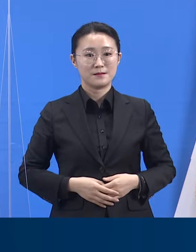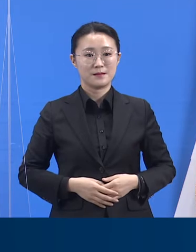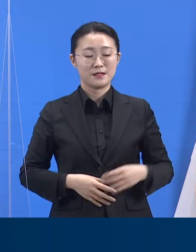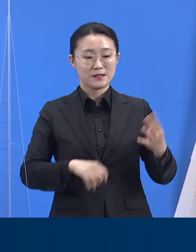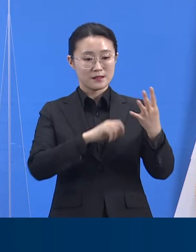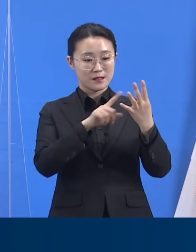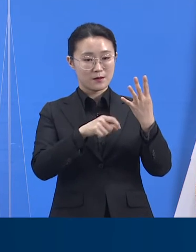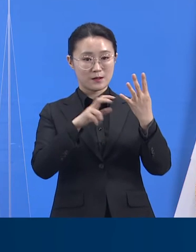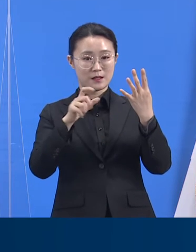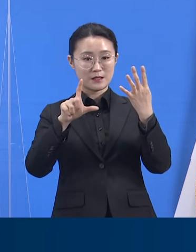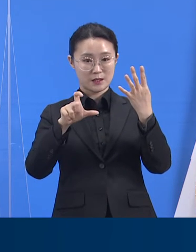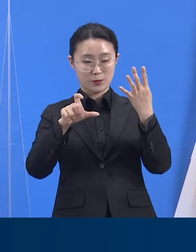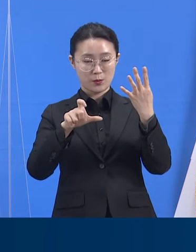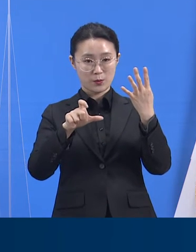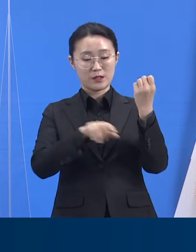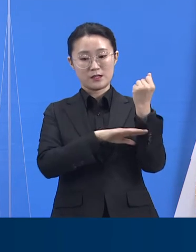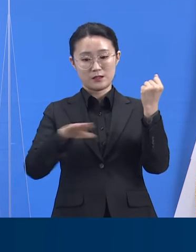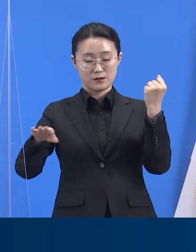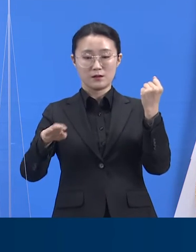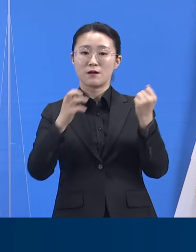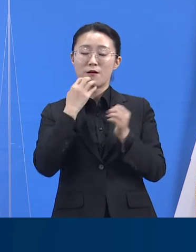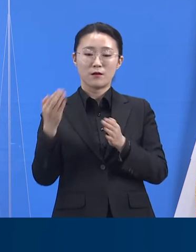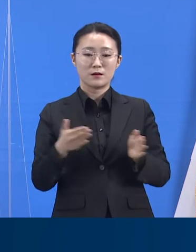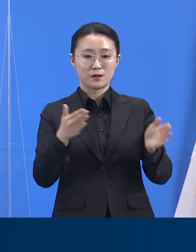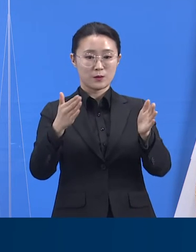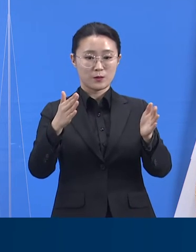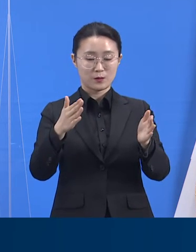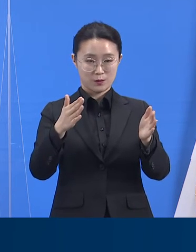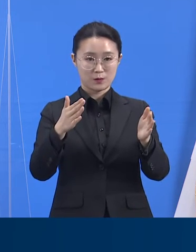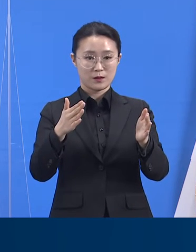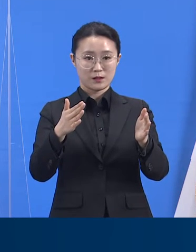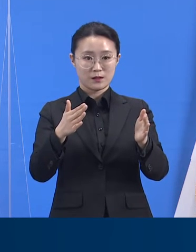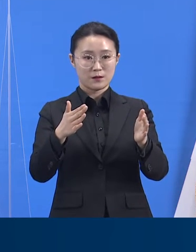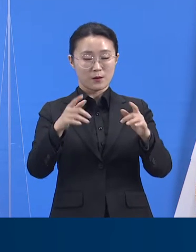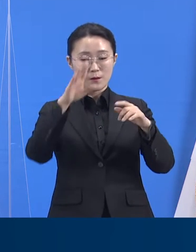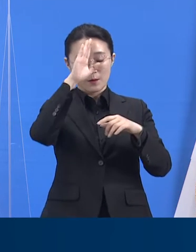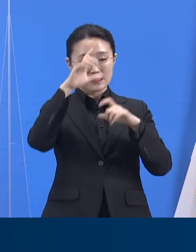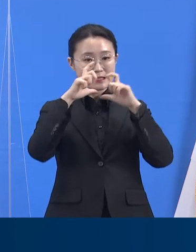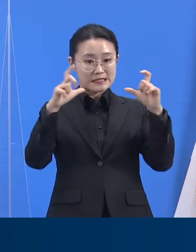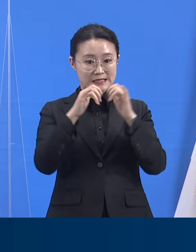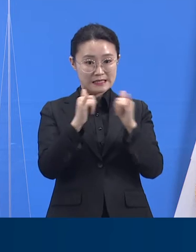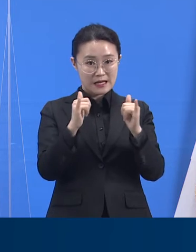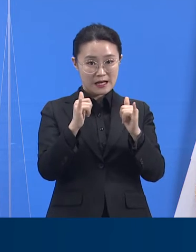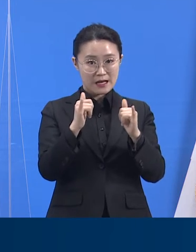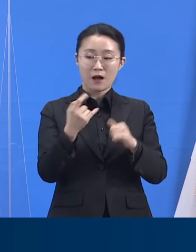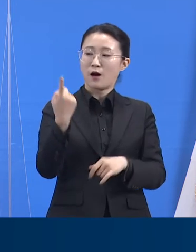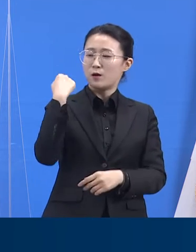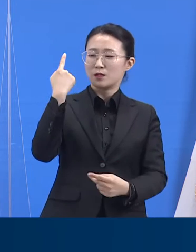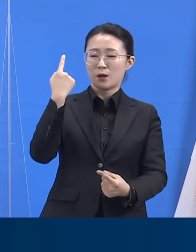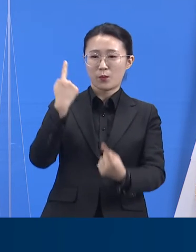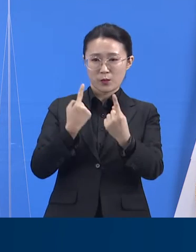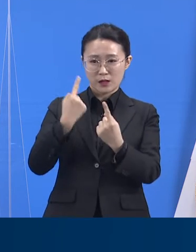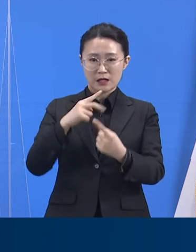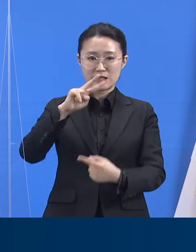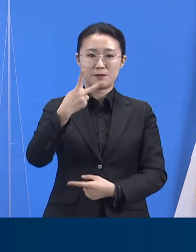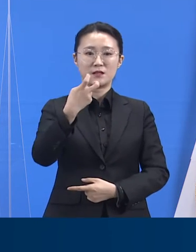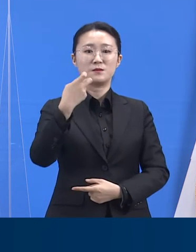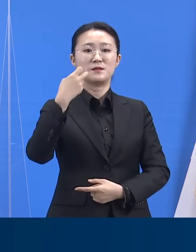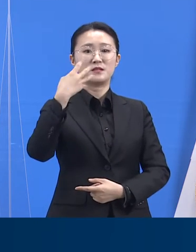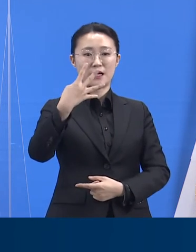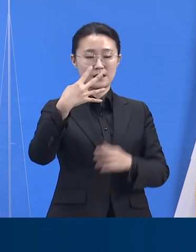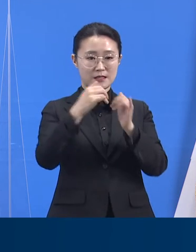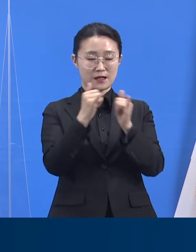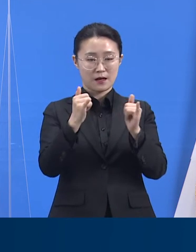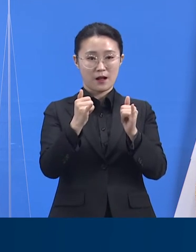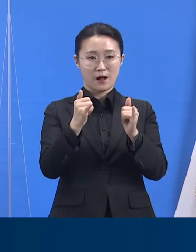0시 기준, 경기도의 확진자 수는 전일 오전 0시 대비 224명 증가한 총